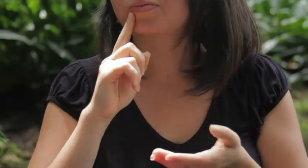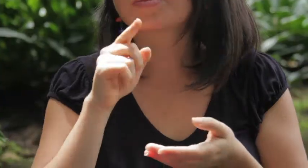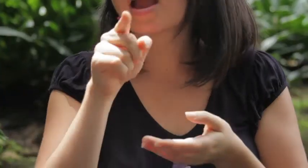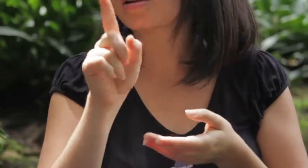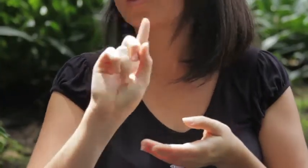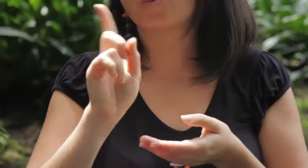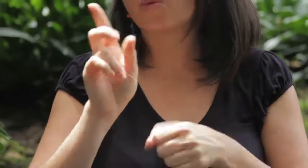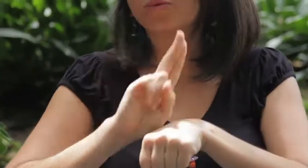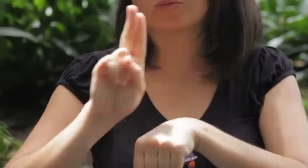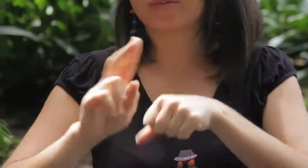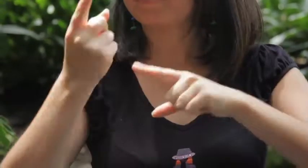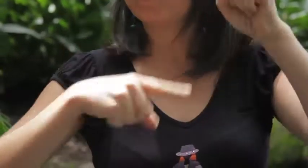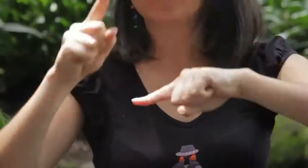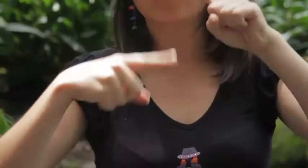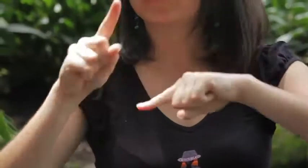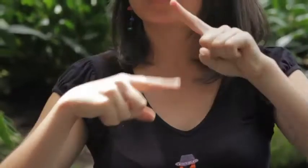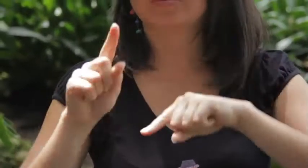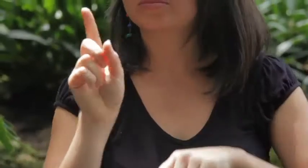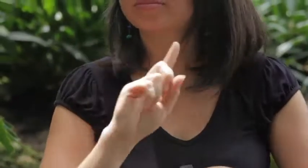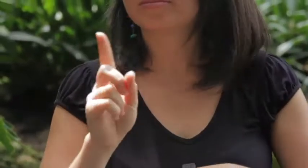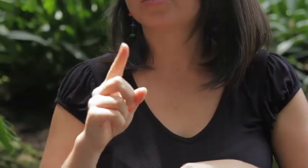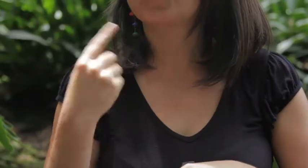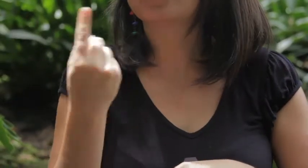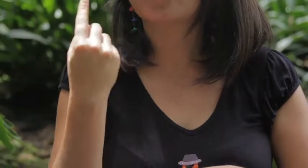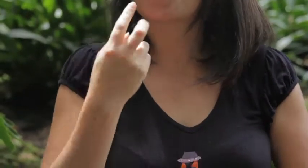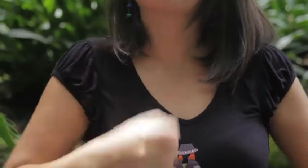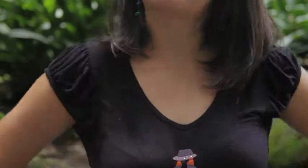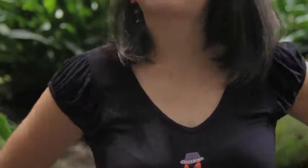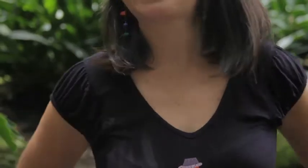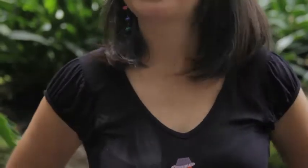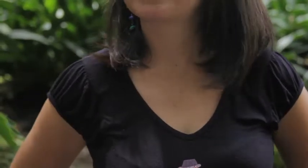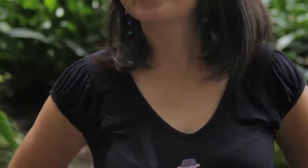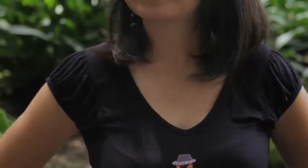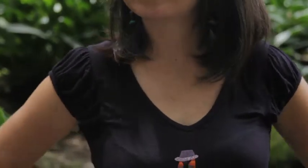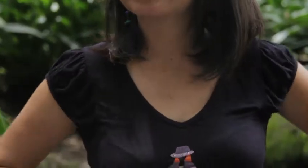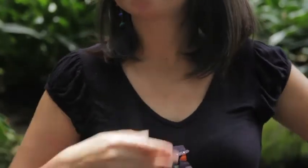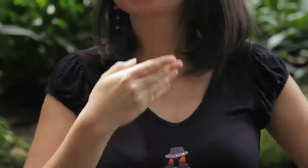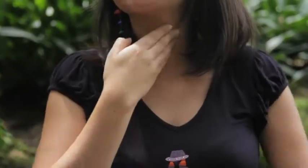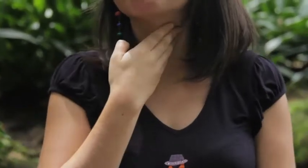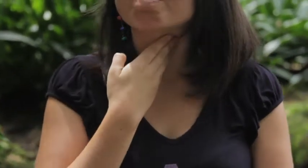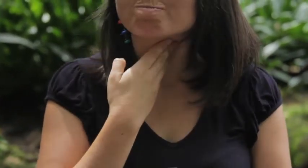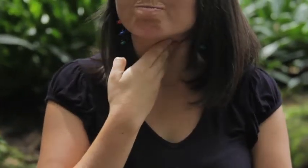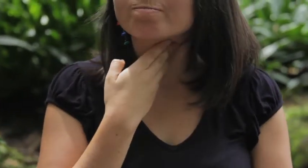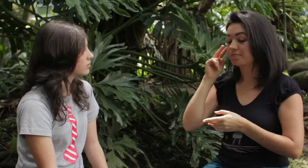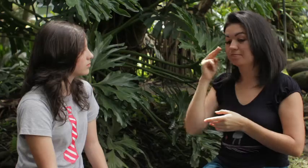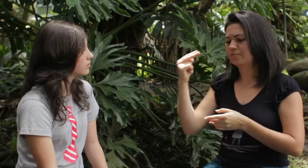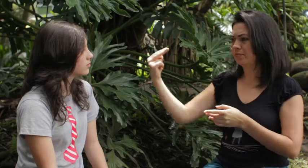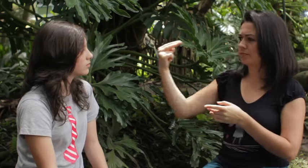escuela de sordos Ahí no se utilizaba lengua de señas Solamente Se articulaba Mis padres